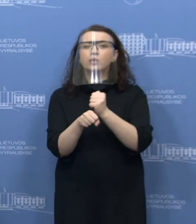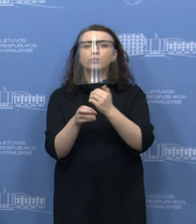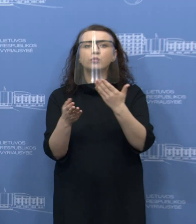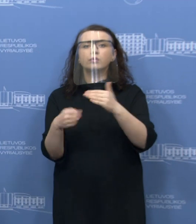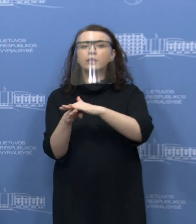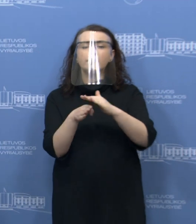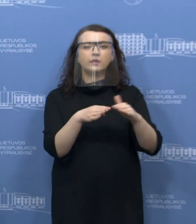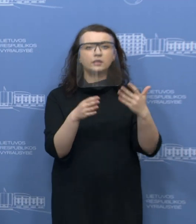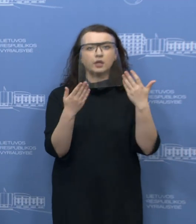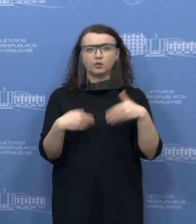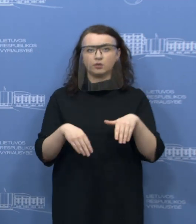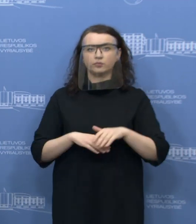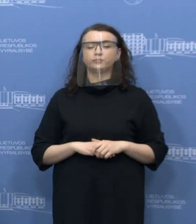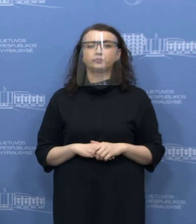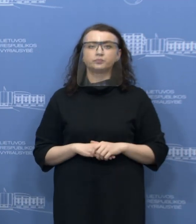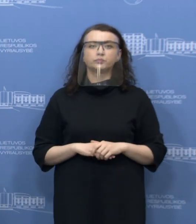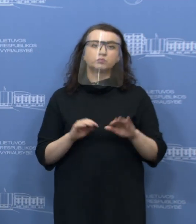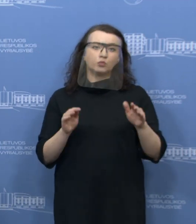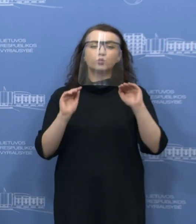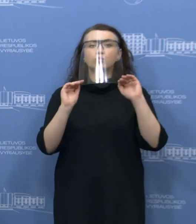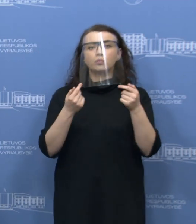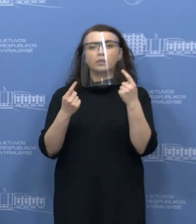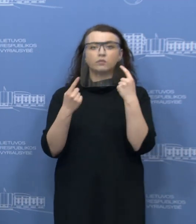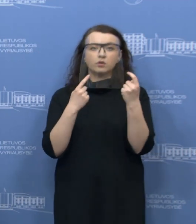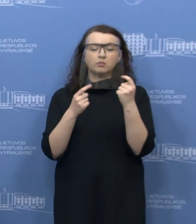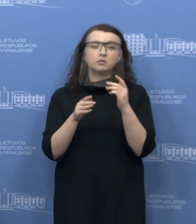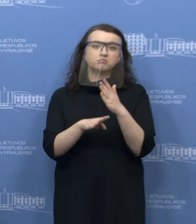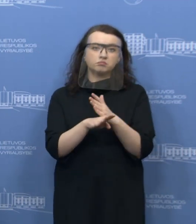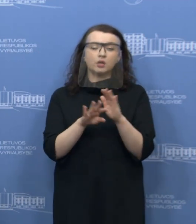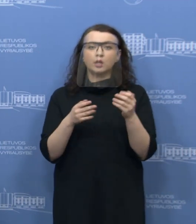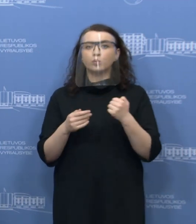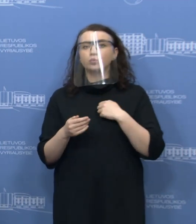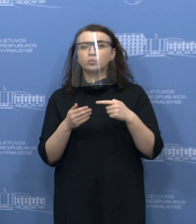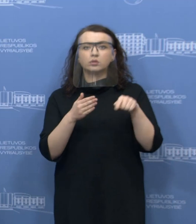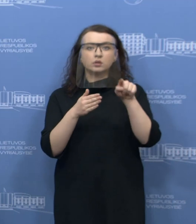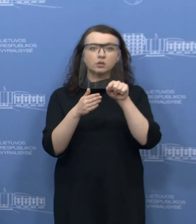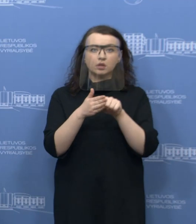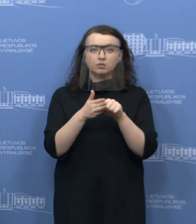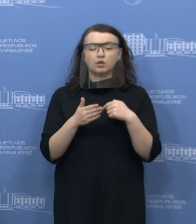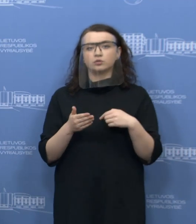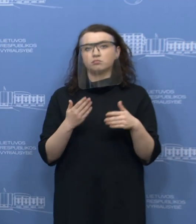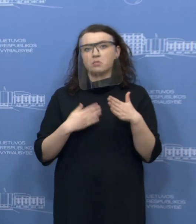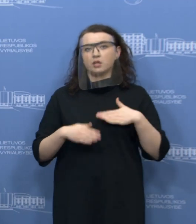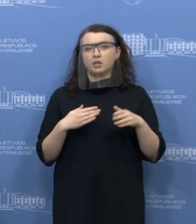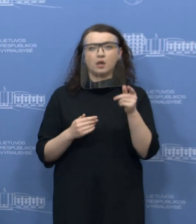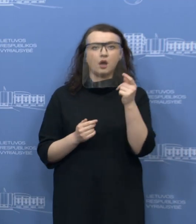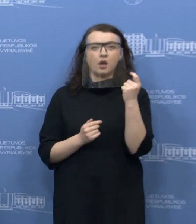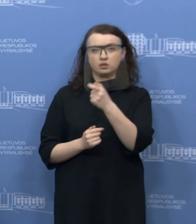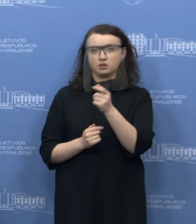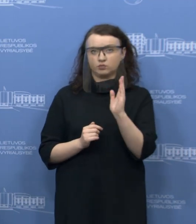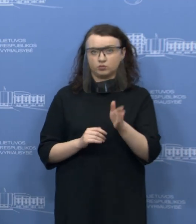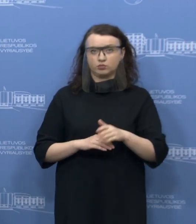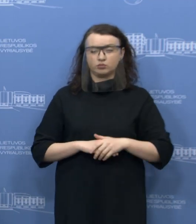padaręs šitas savanorių centras. Tai trumpa informacija būtų tokia. Jeigu turite klausimų, aš mielai į juos atsakysiu.